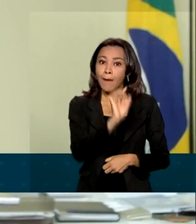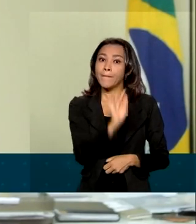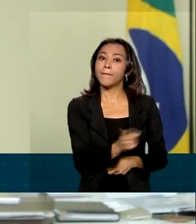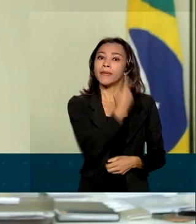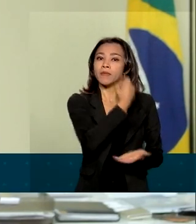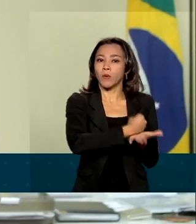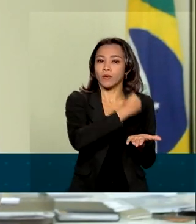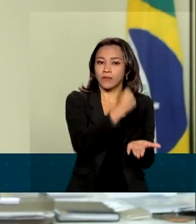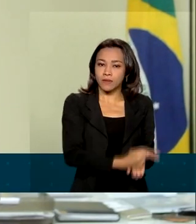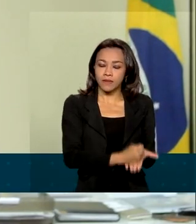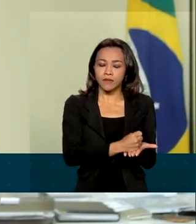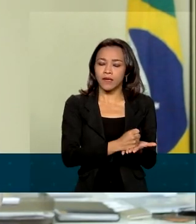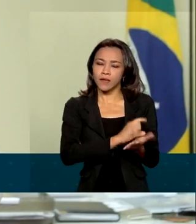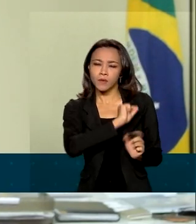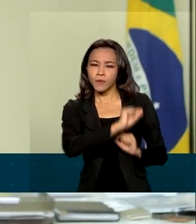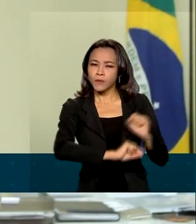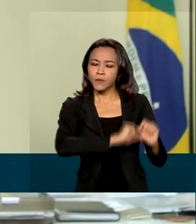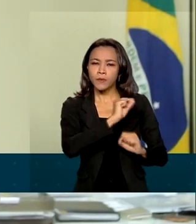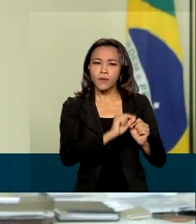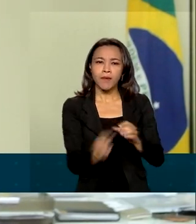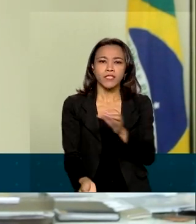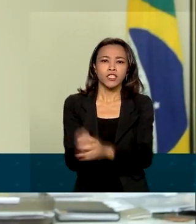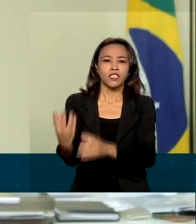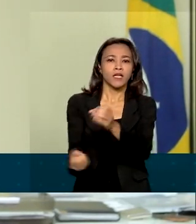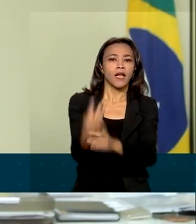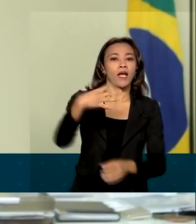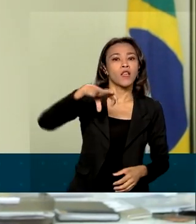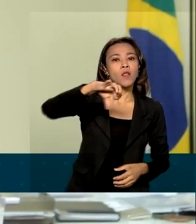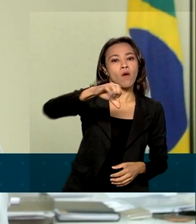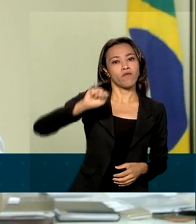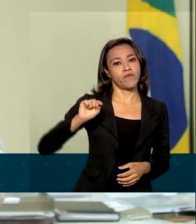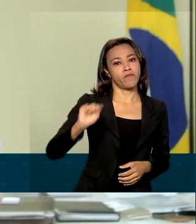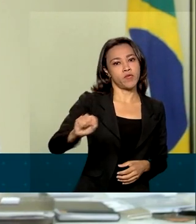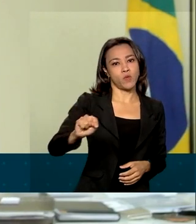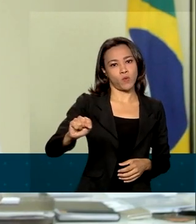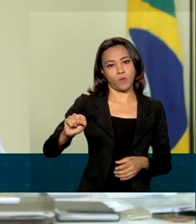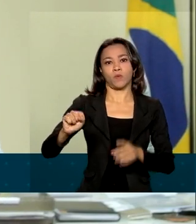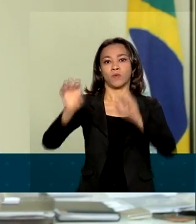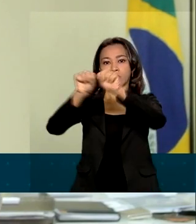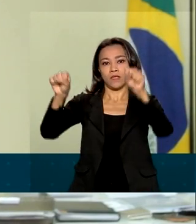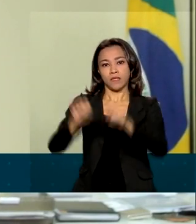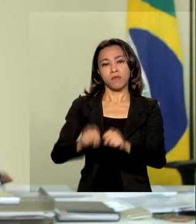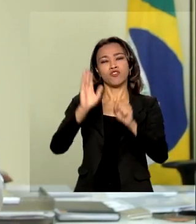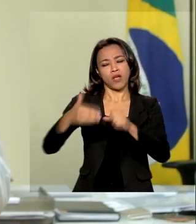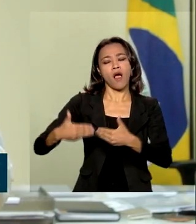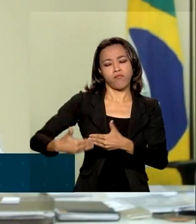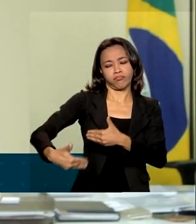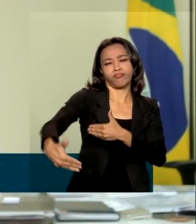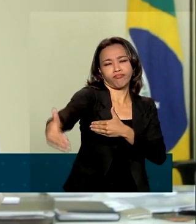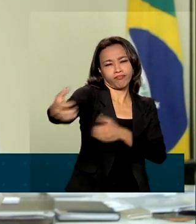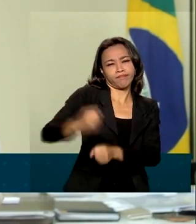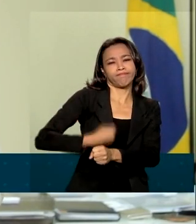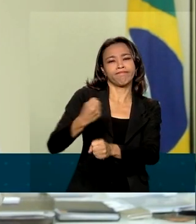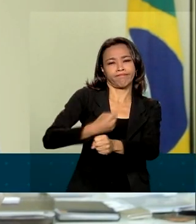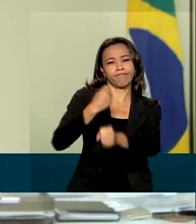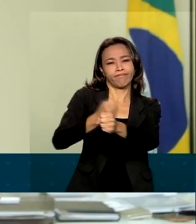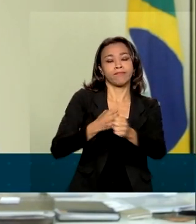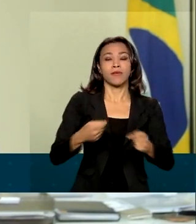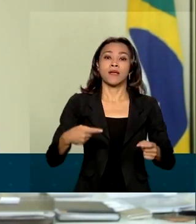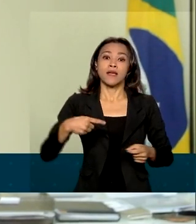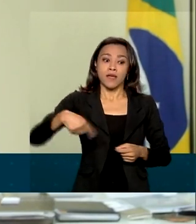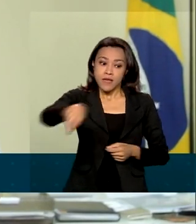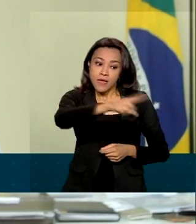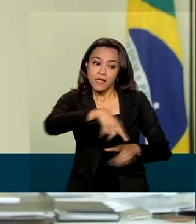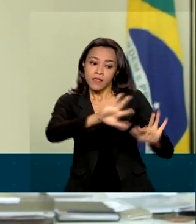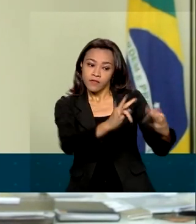para a instalação de 9 mil sistemas, cujas obras já estão em andamento. E assim que as famílias